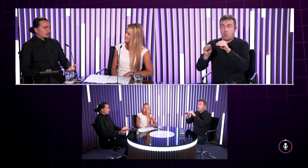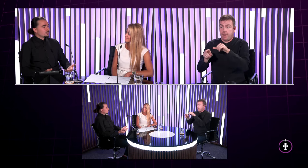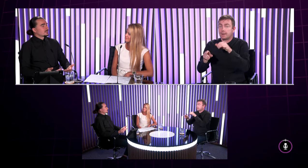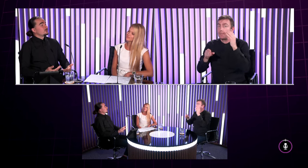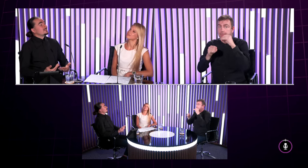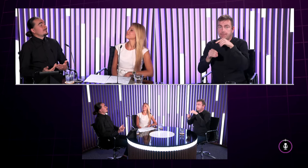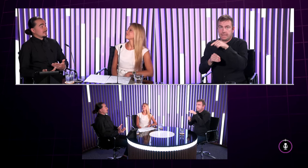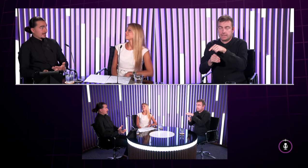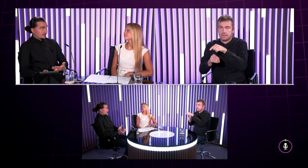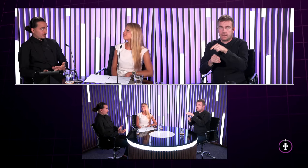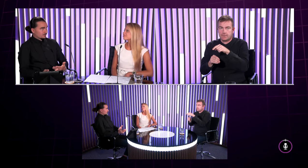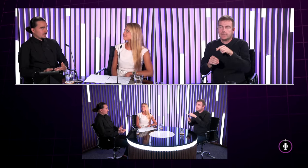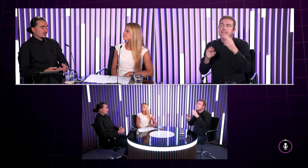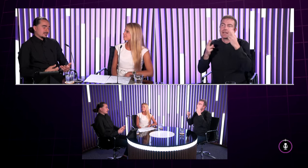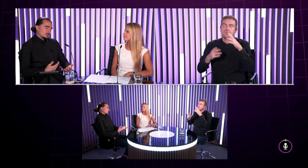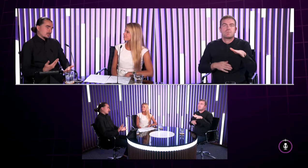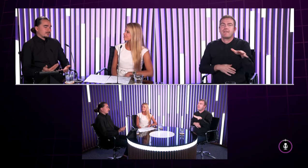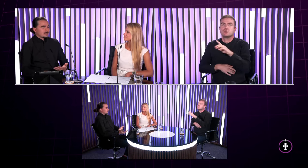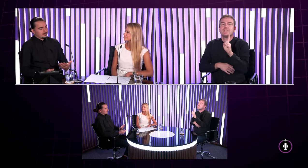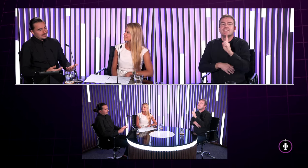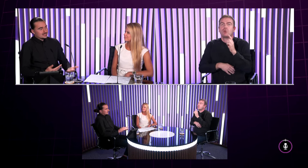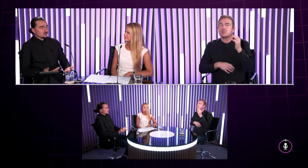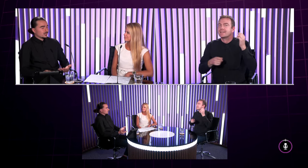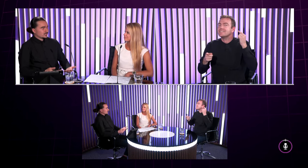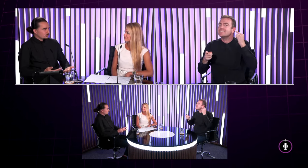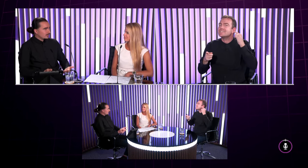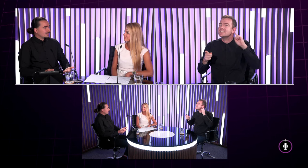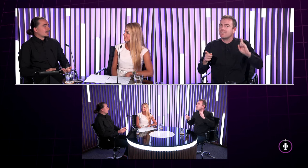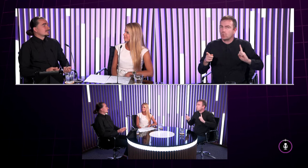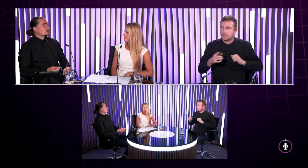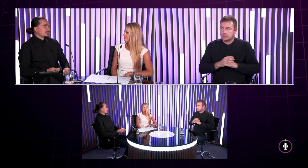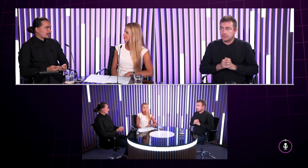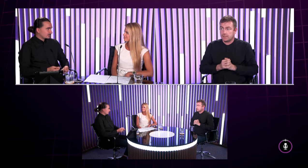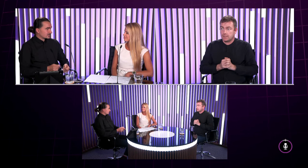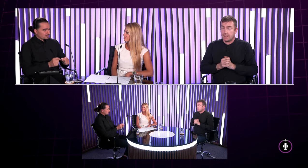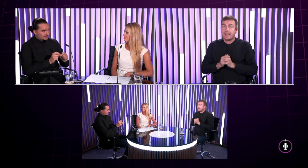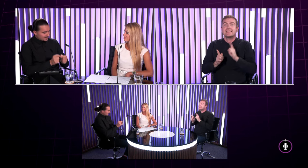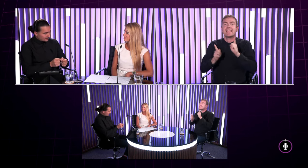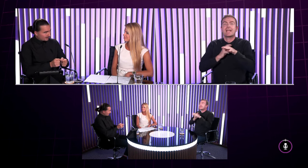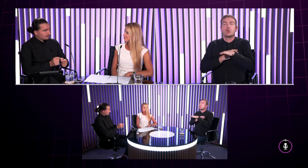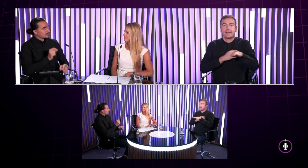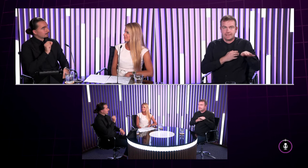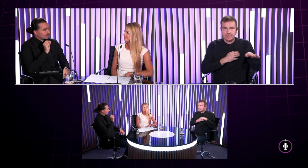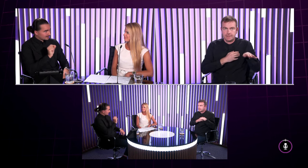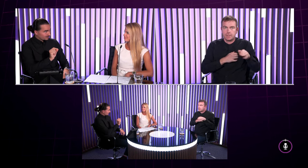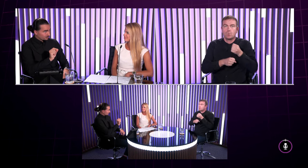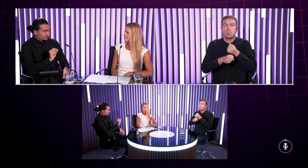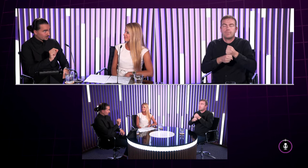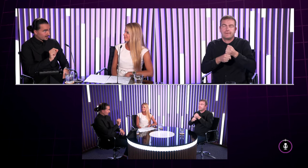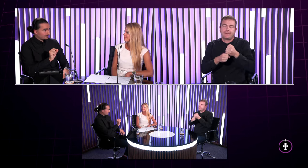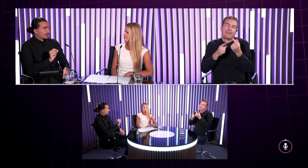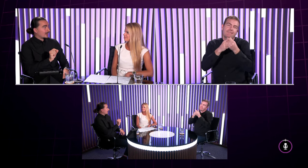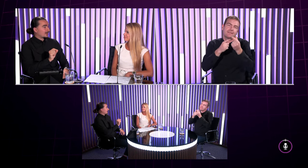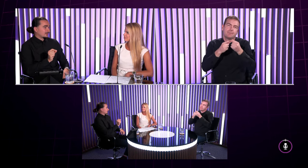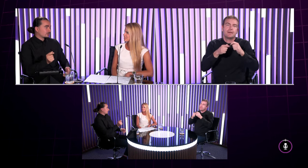že samozrejme nepočujú tak oni nevedeli keď im niekto zvoní a samozrejme veď deti sú aké sú tak sa robili srandy že sa zlomila zápalka pichla sa do toho